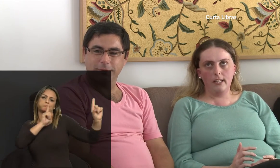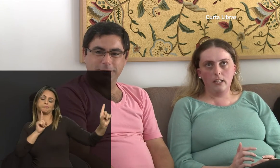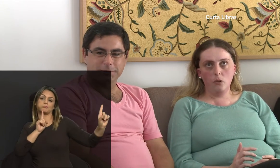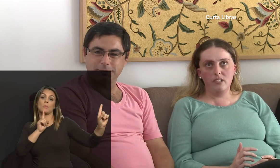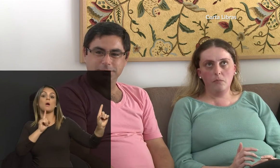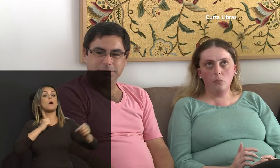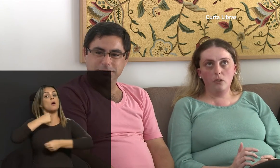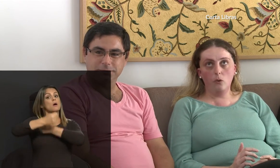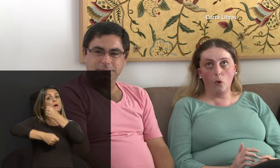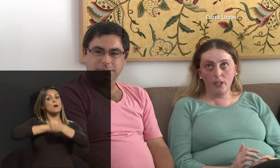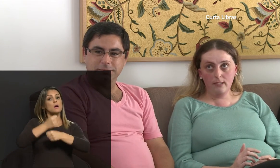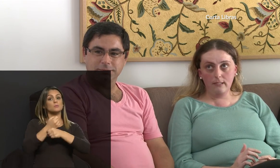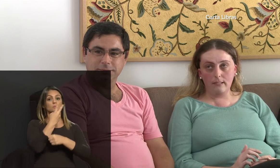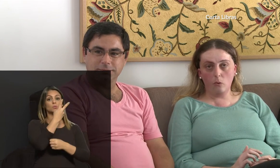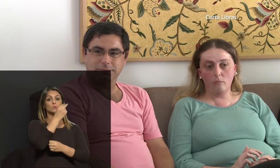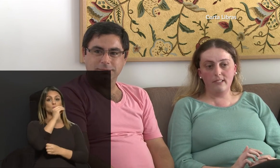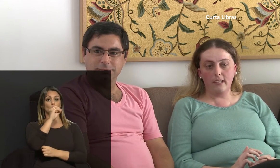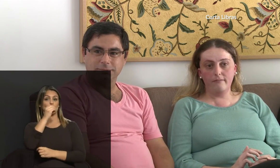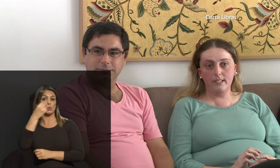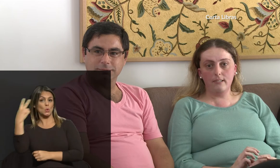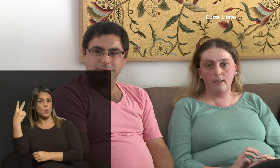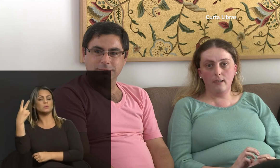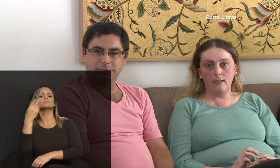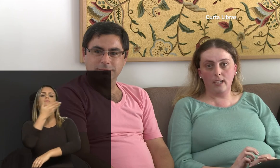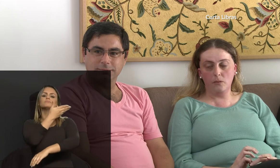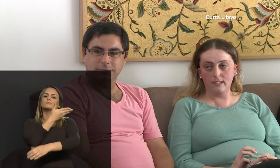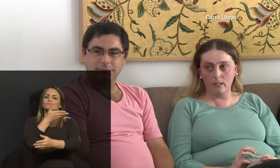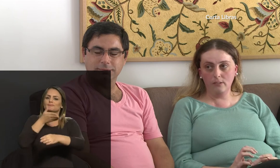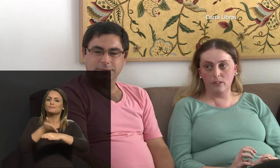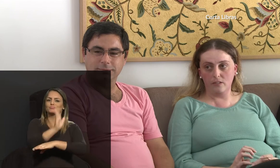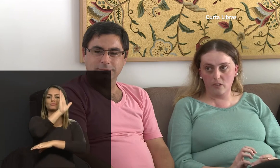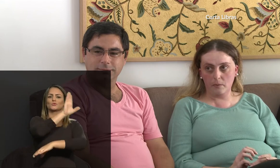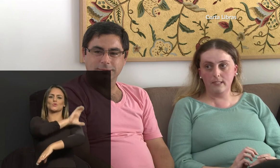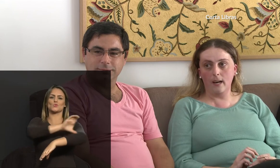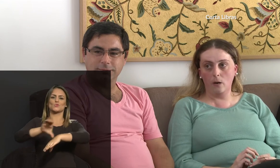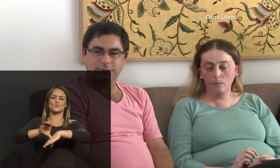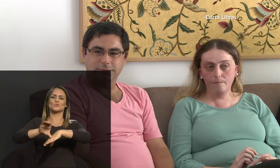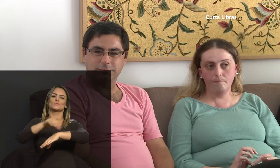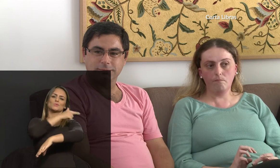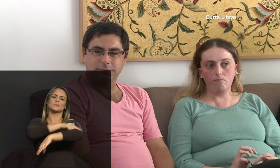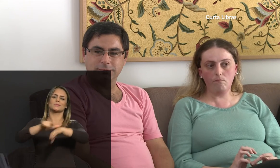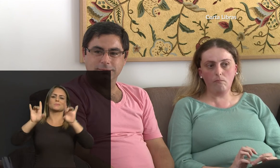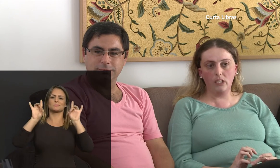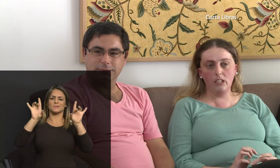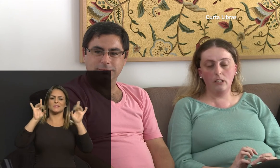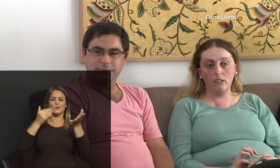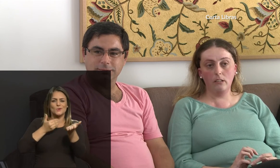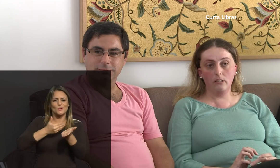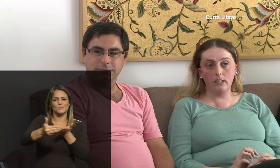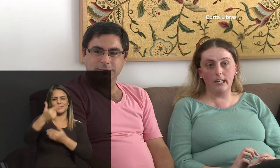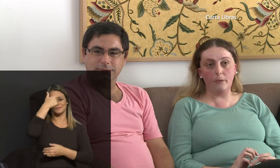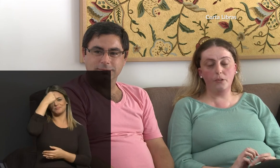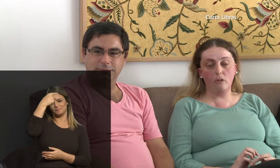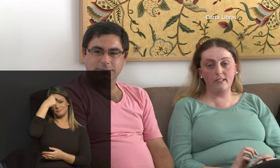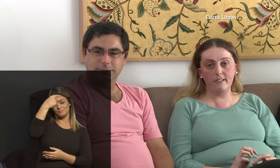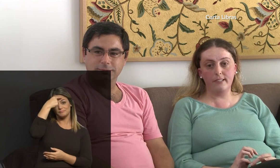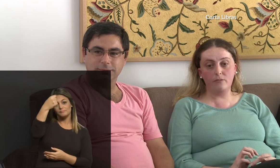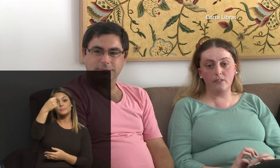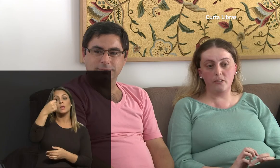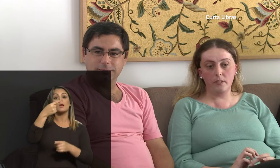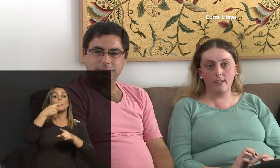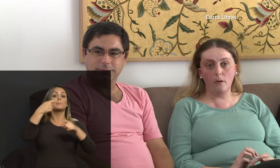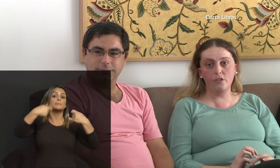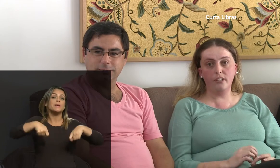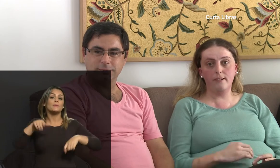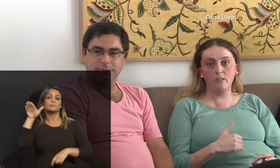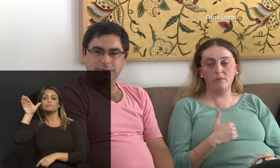E aí em 2002, eu comecei a fazer a graduação, a educação especial. E aí quando eu comecei a